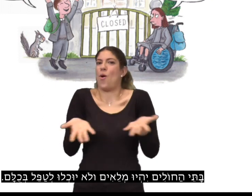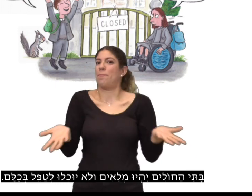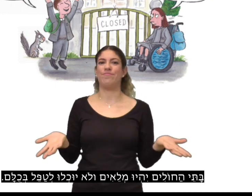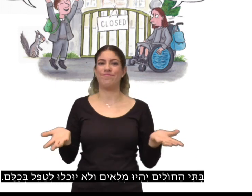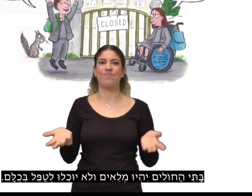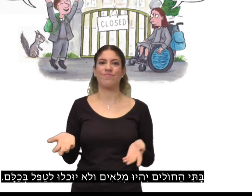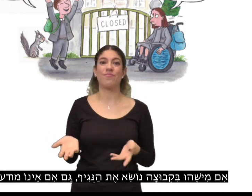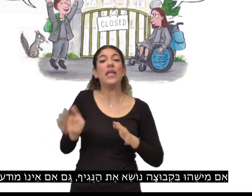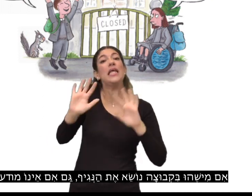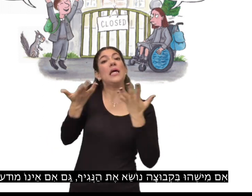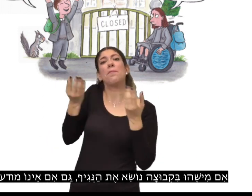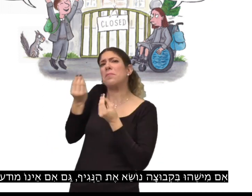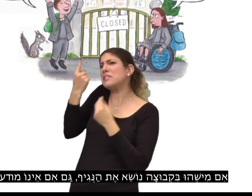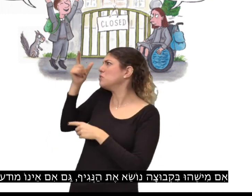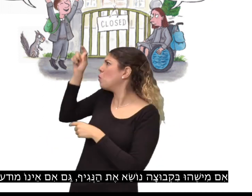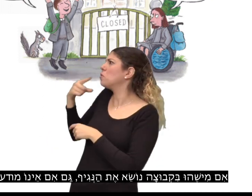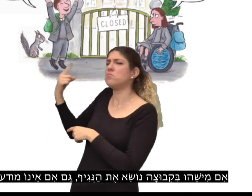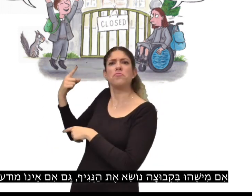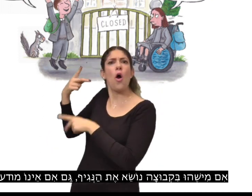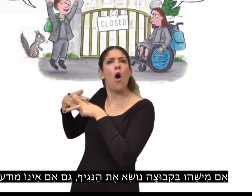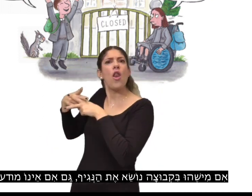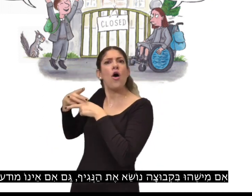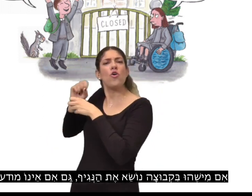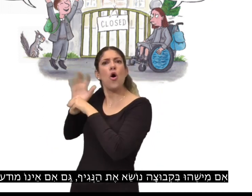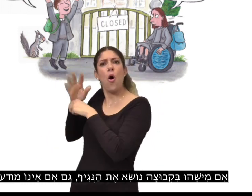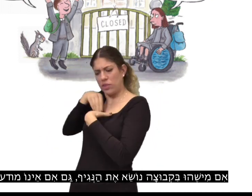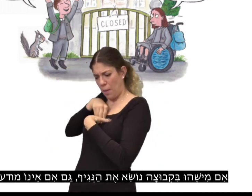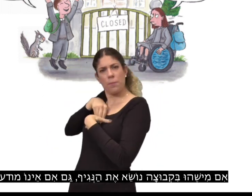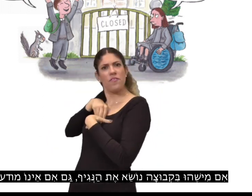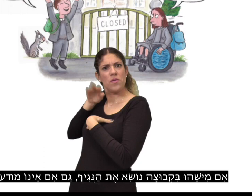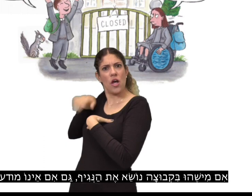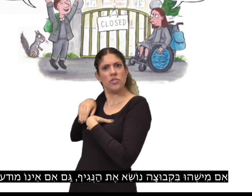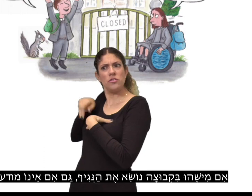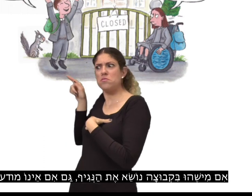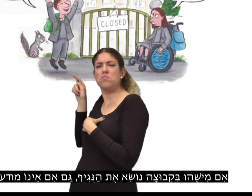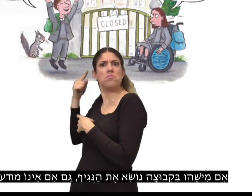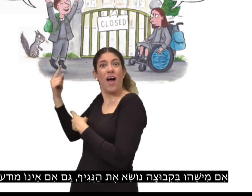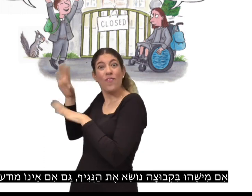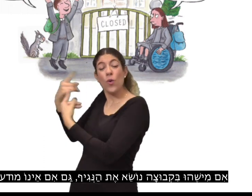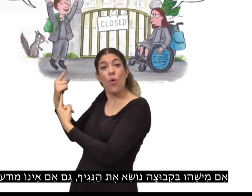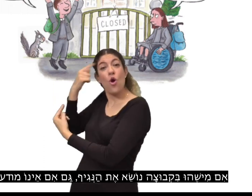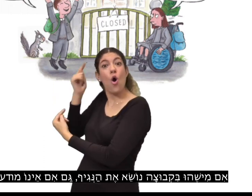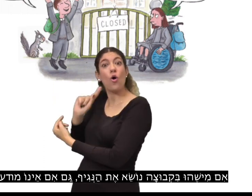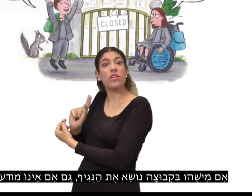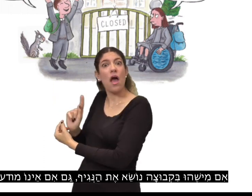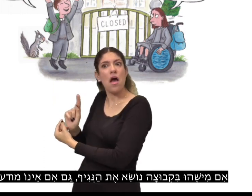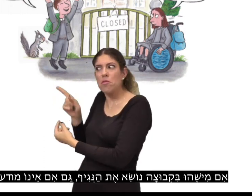אם מישהו בקבוצה נושא את הנגיף, גם אם אינו מודע לכך, הוא עלול